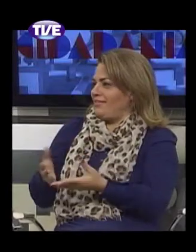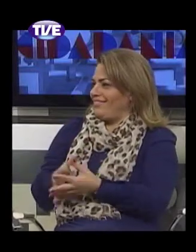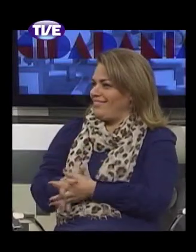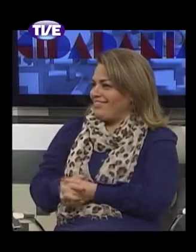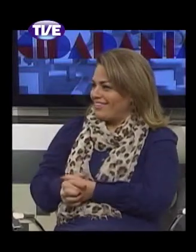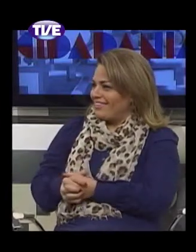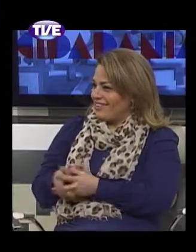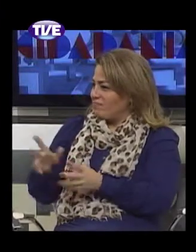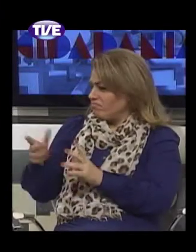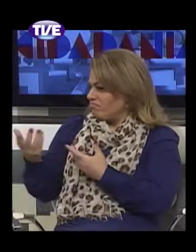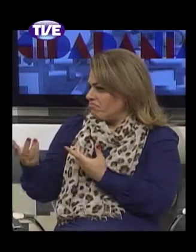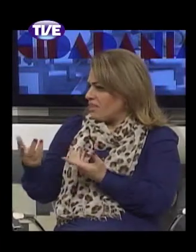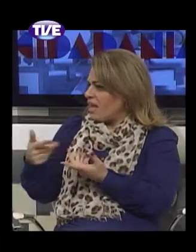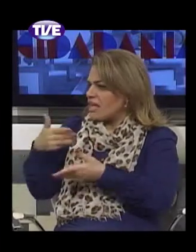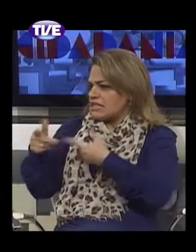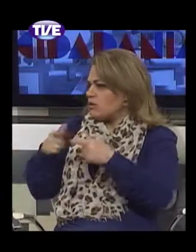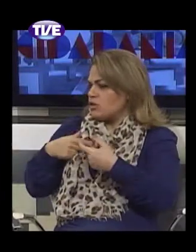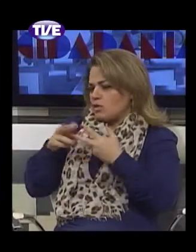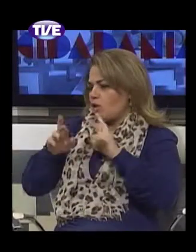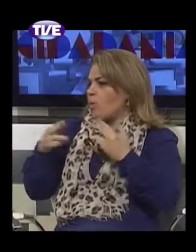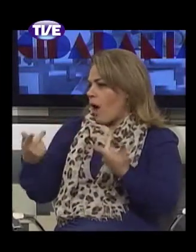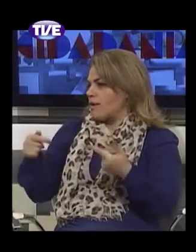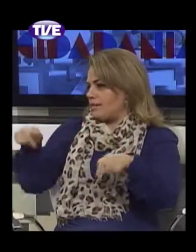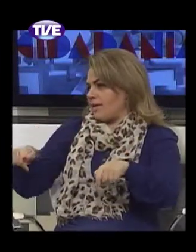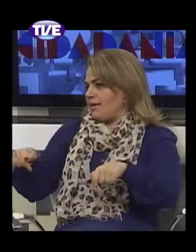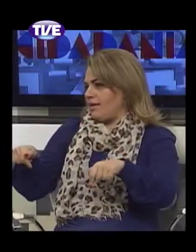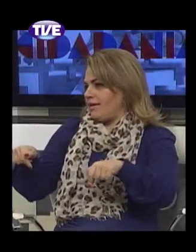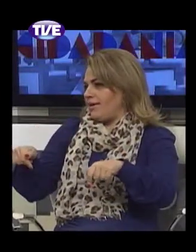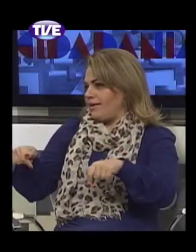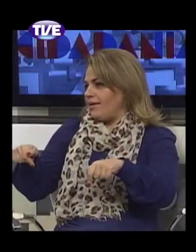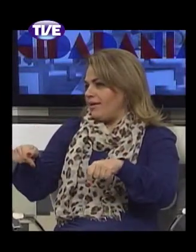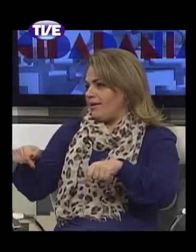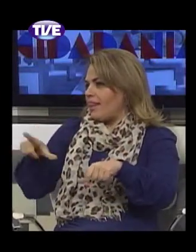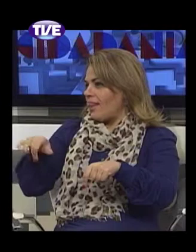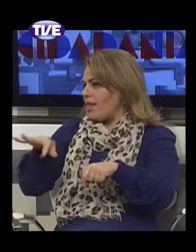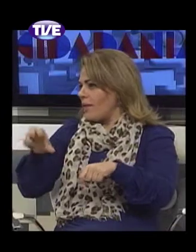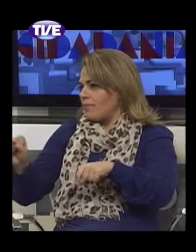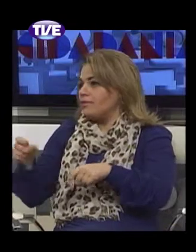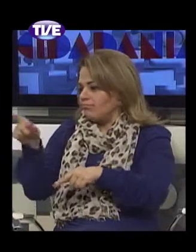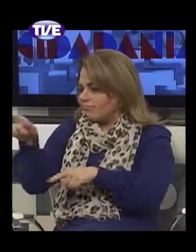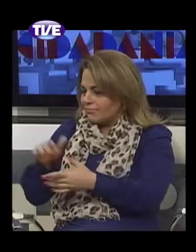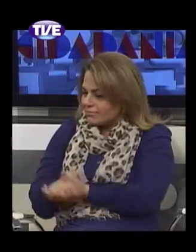Quem responde? Não sei, acho que o... Essa diversidade linguística. Exato.